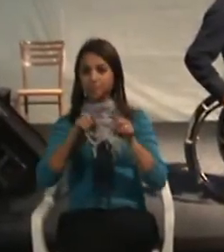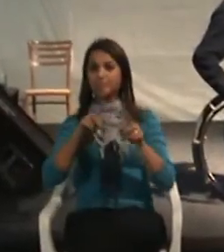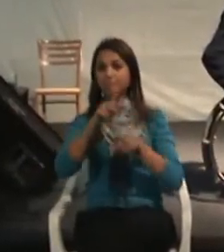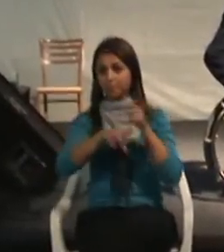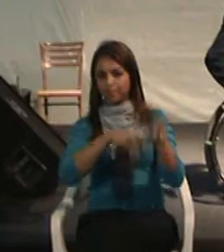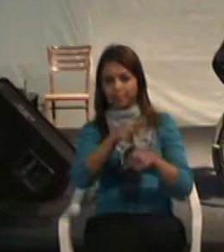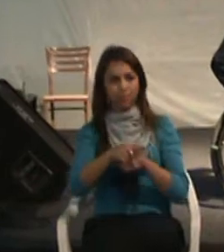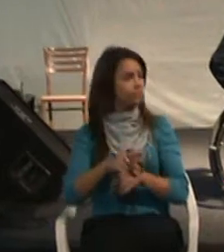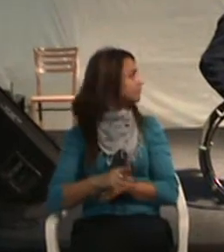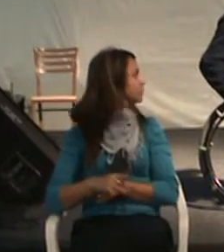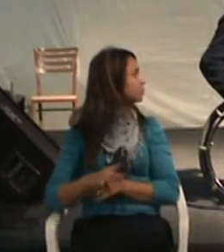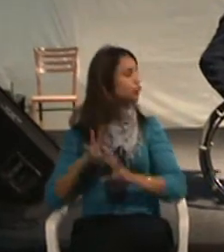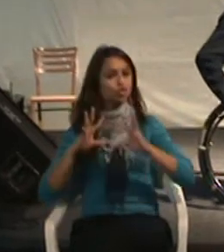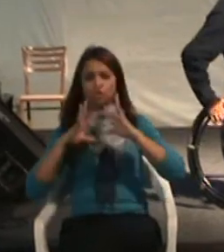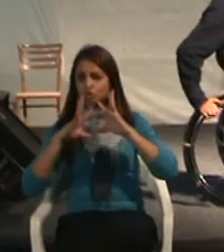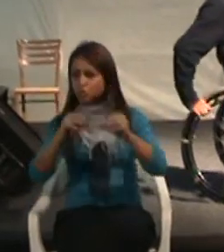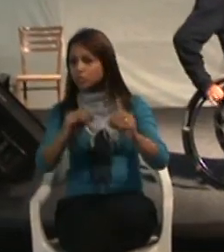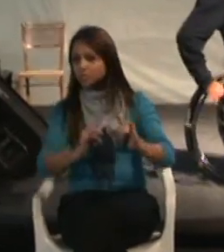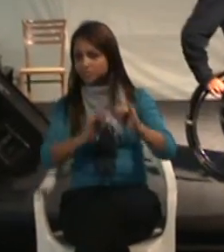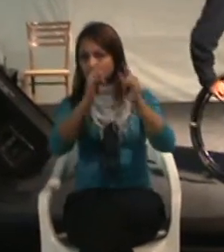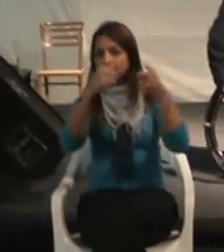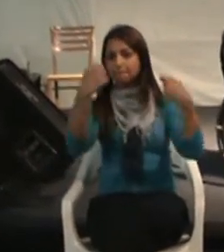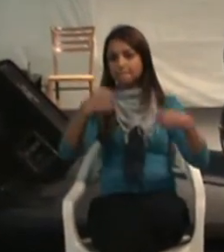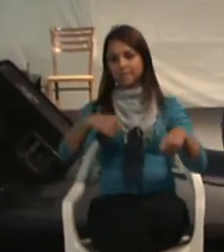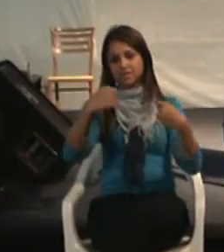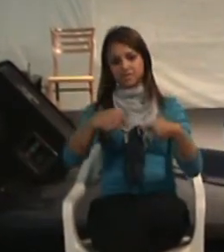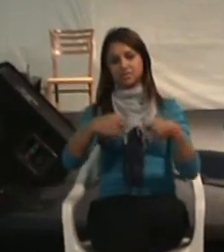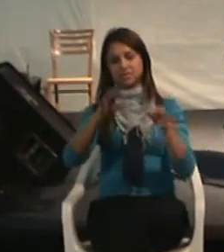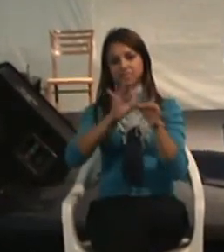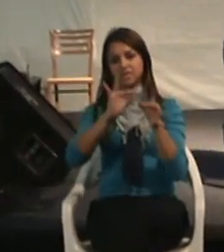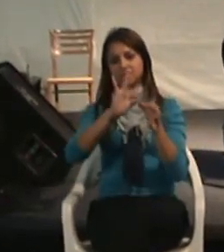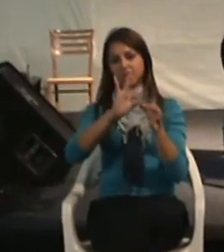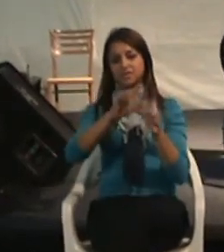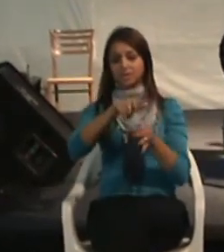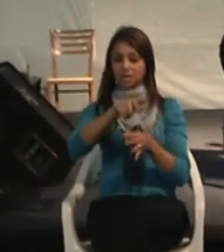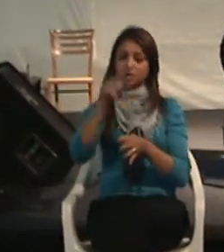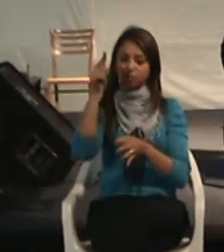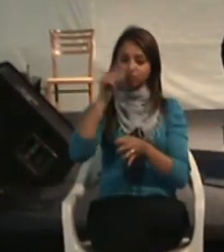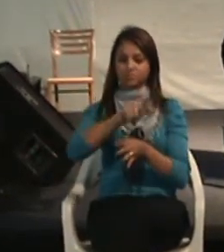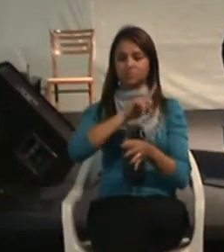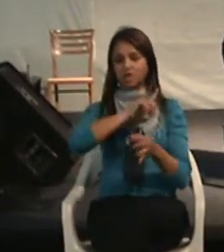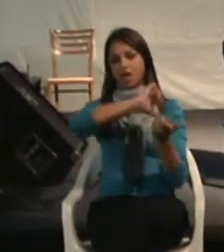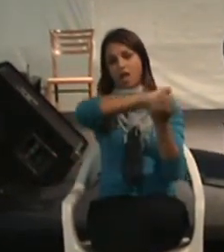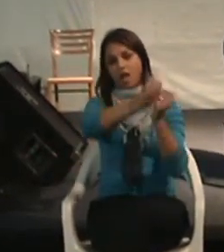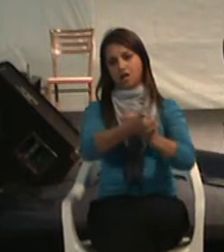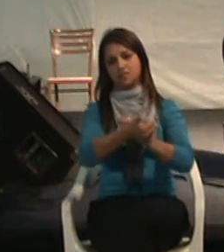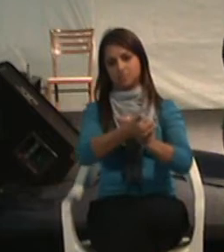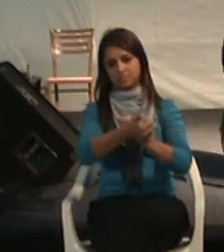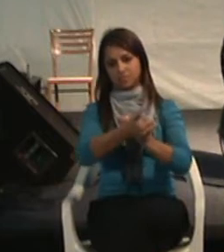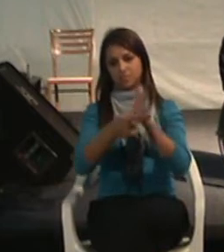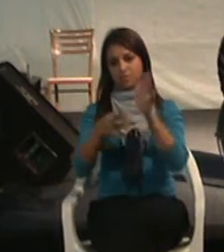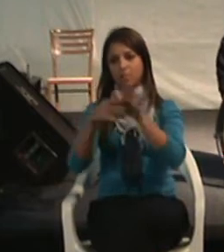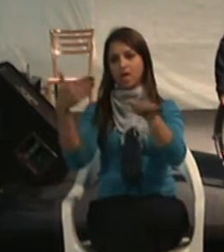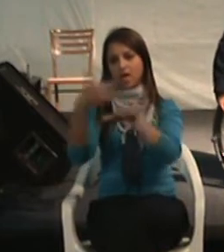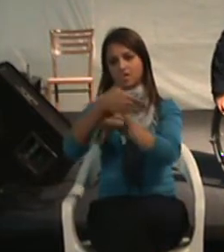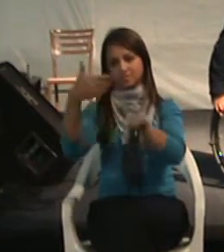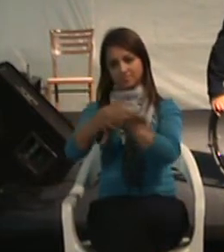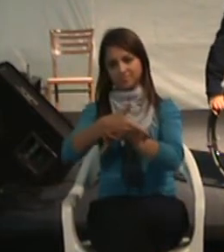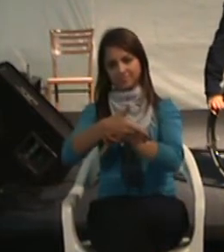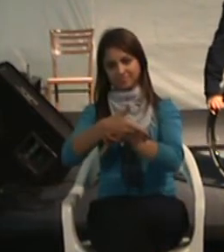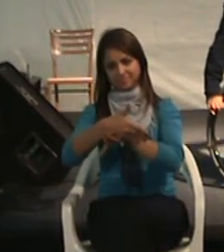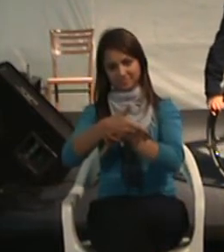os tipos de edificação, deverão ser executados de modo que tornem acessíveis os ambientes.